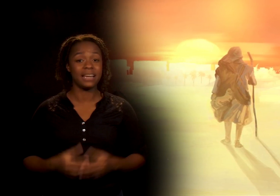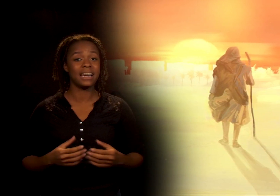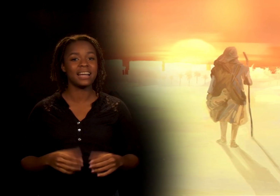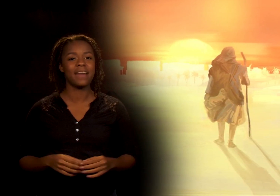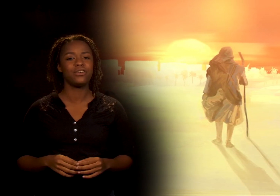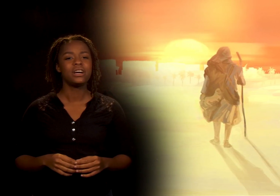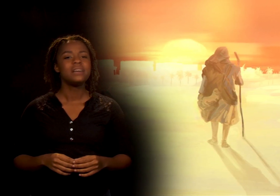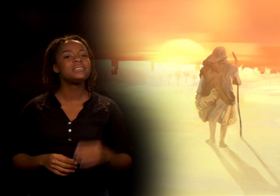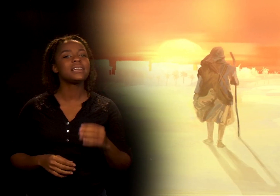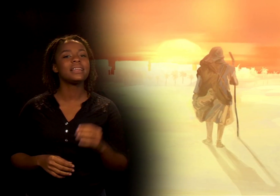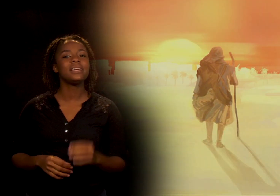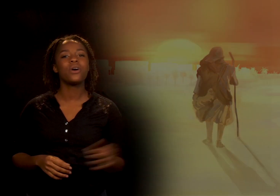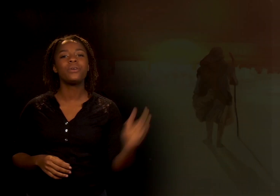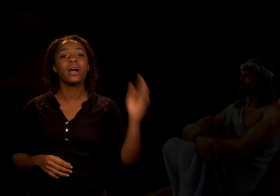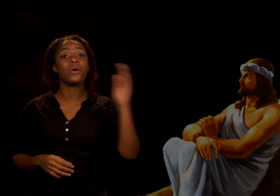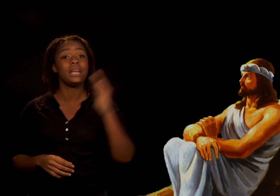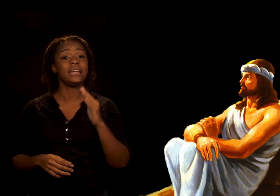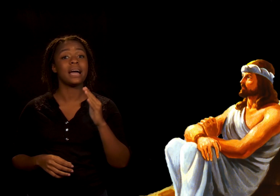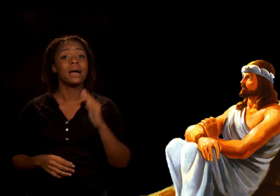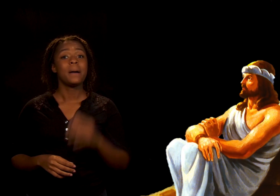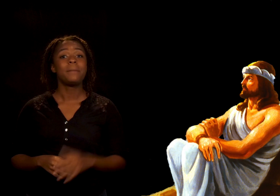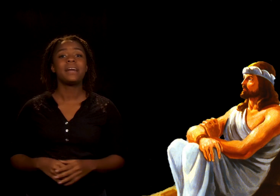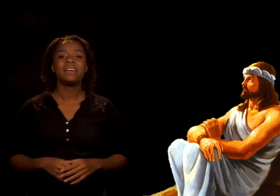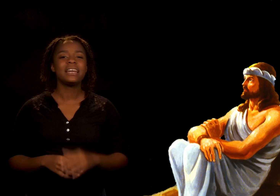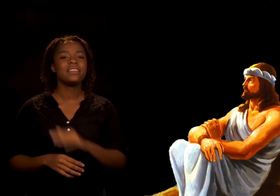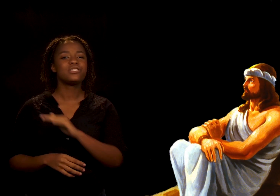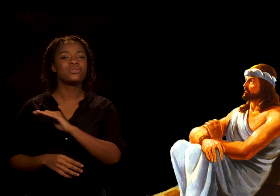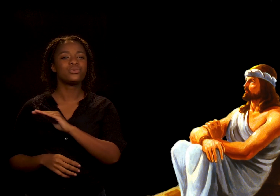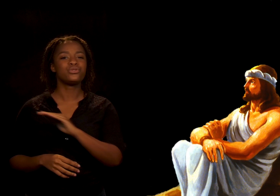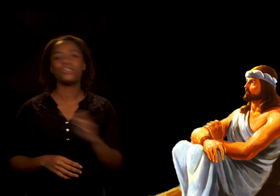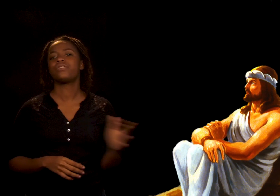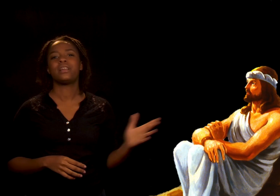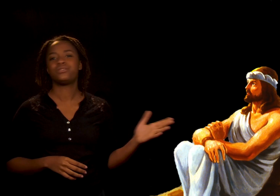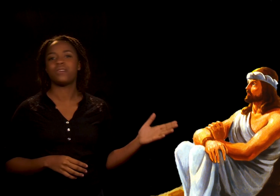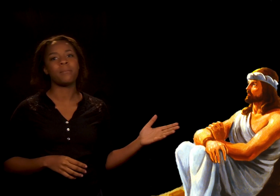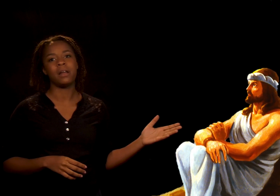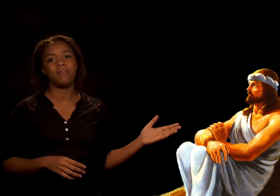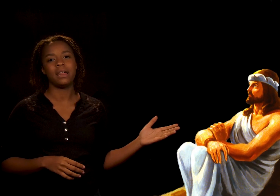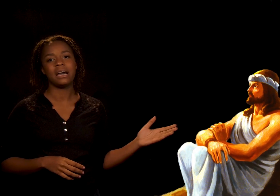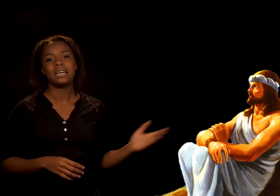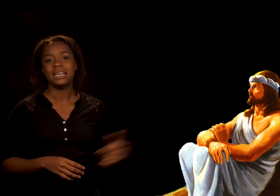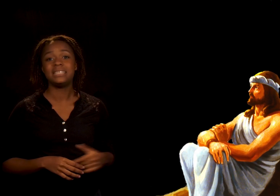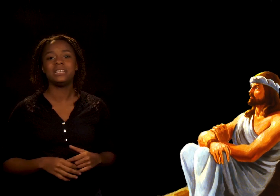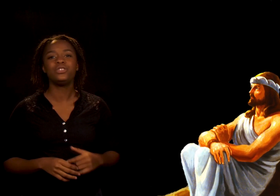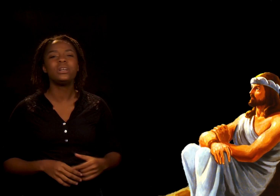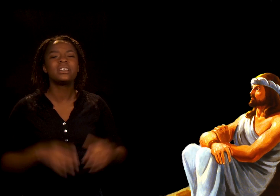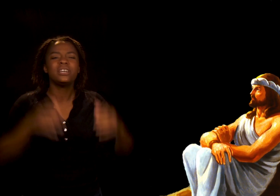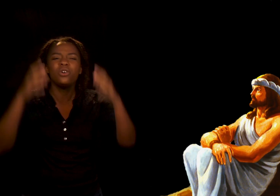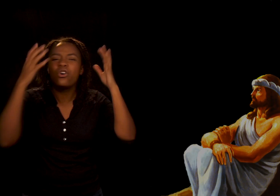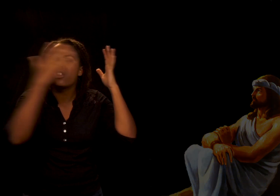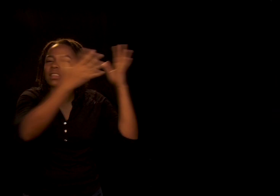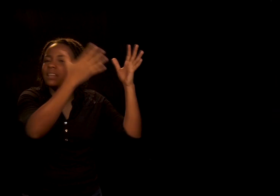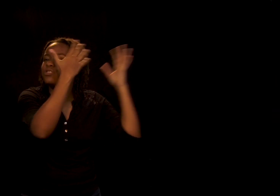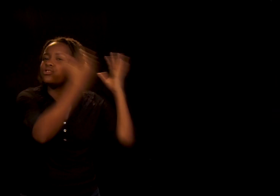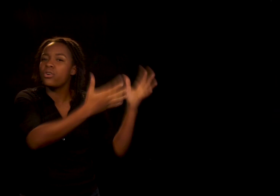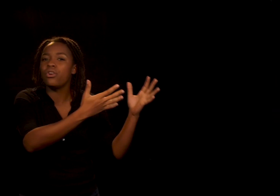encargado Se retiró a una colina para ver la destrucción de la ciudad malvada Y sintió el rigor del sol